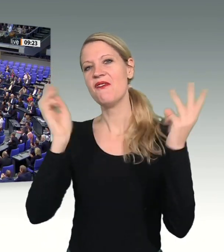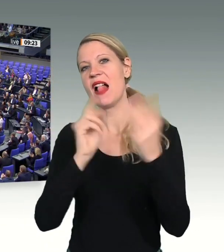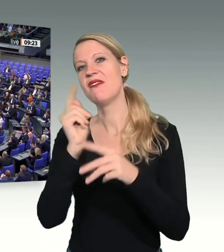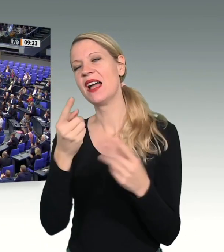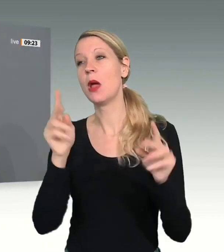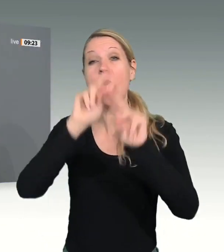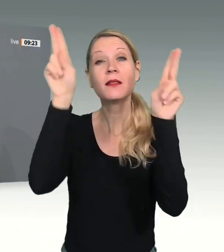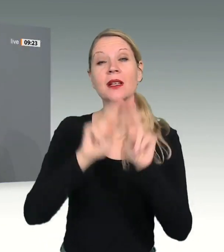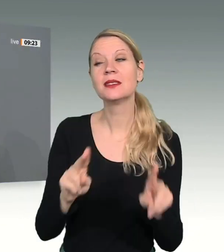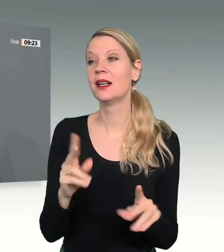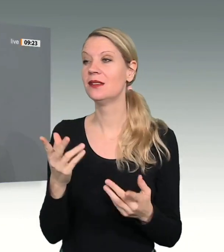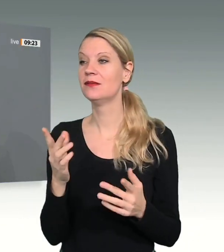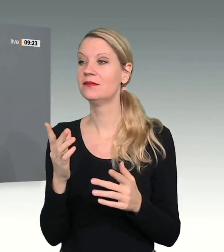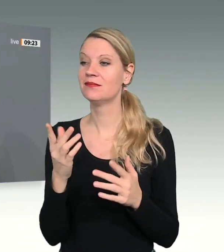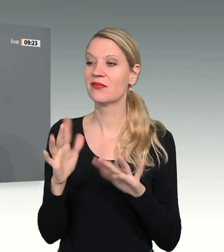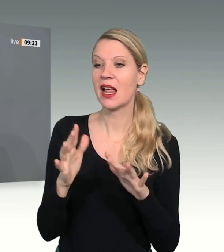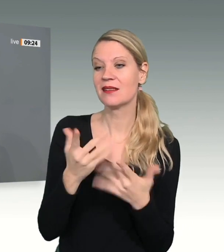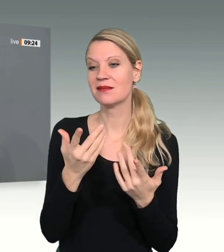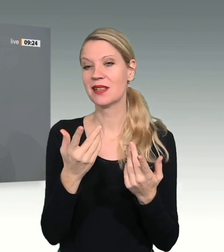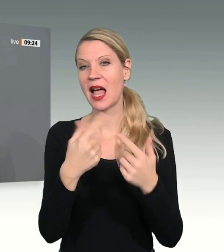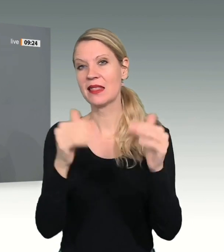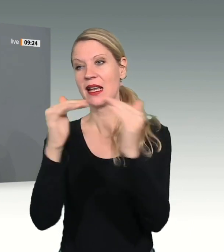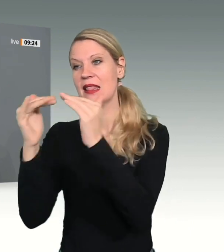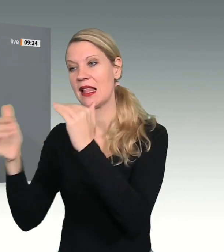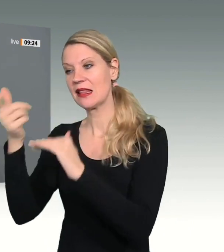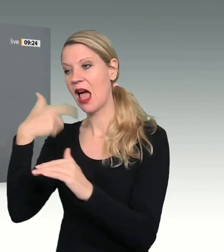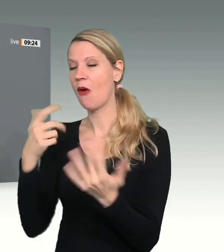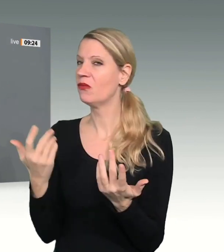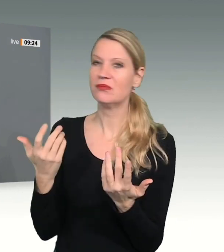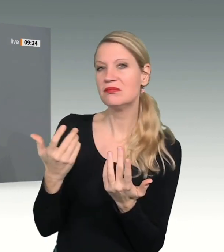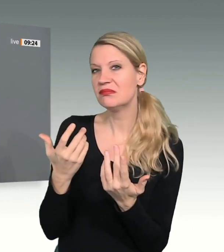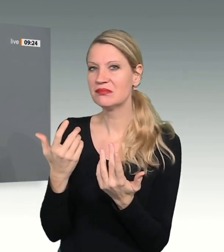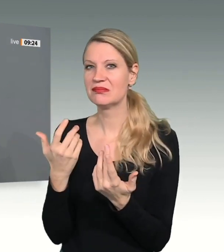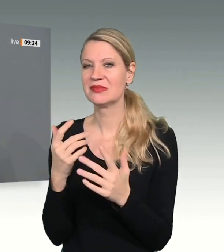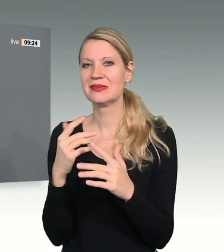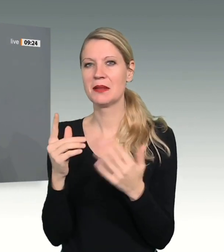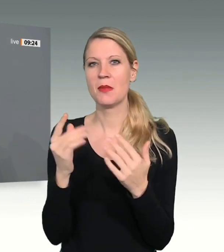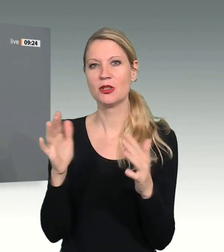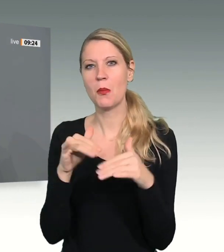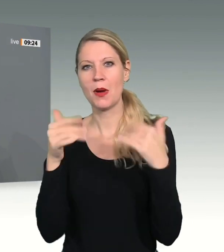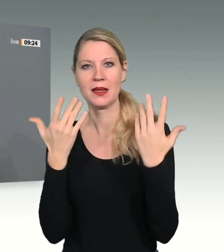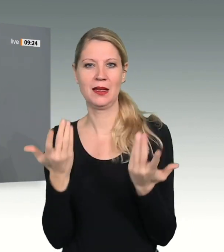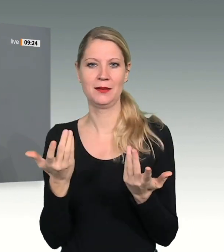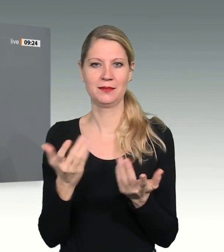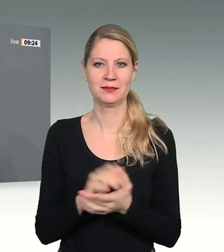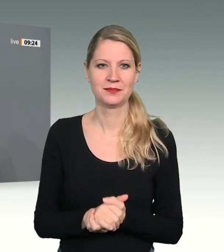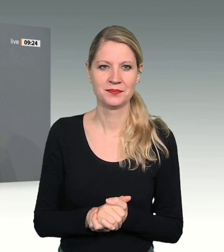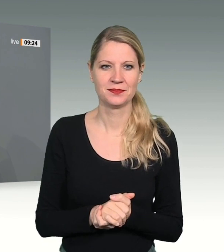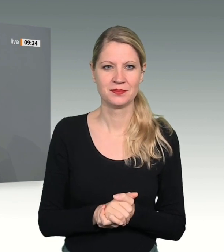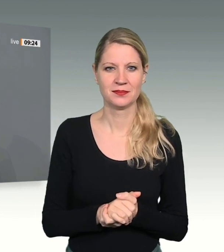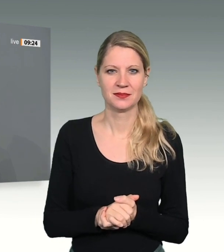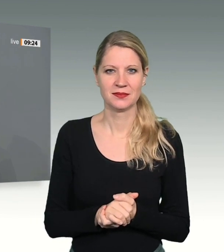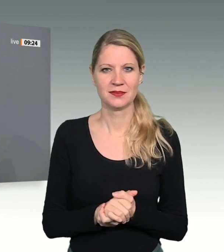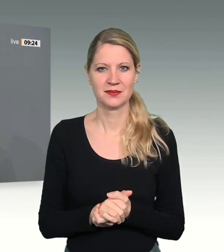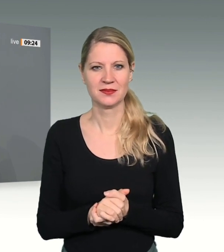Dafür könnte übrigens auch unser ja doch eher unbefriedigender Auftritt bei der Fußball-Weltmeisterschaft in Katar manchen